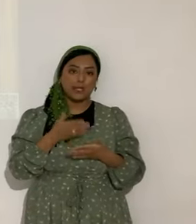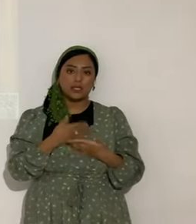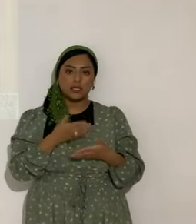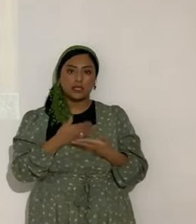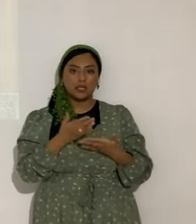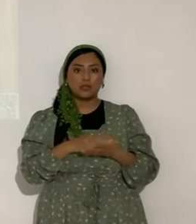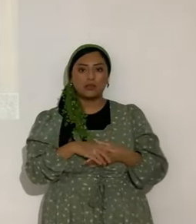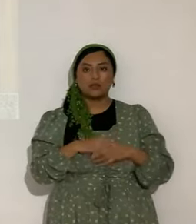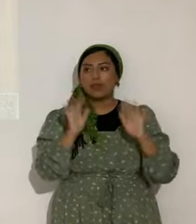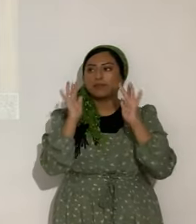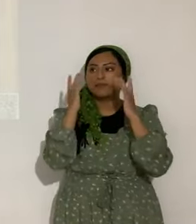Radiante.